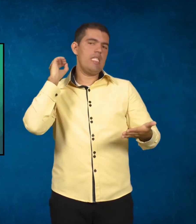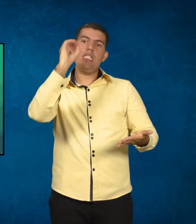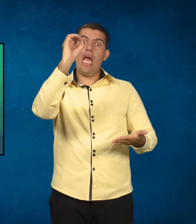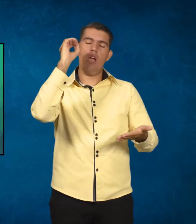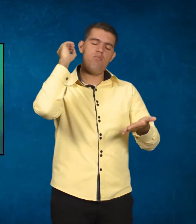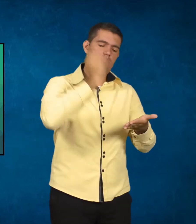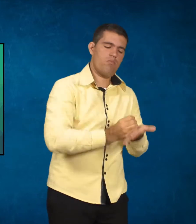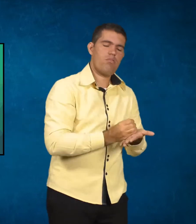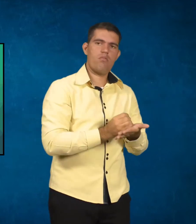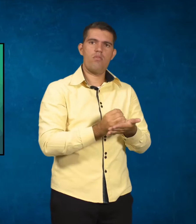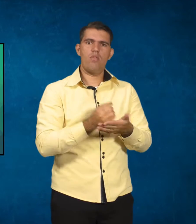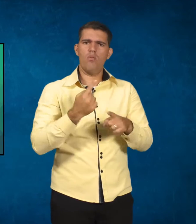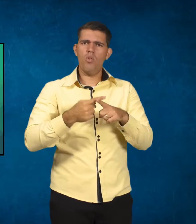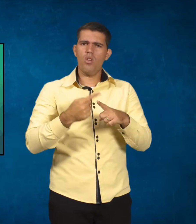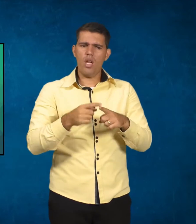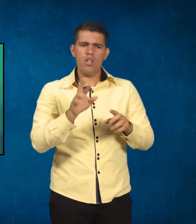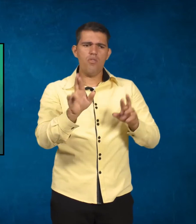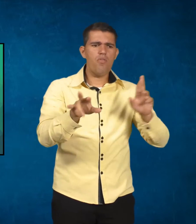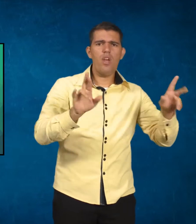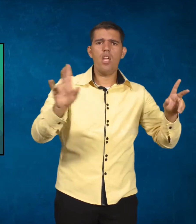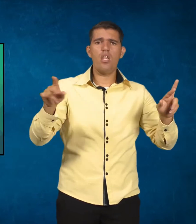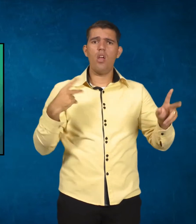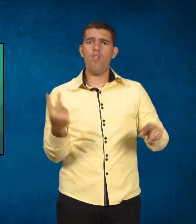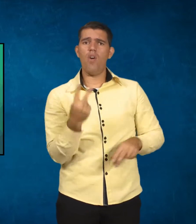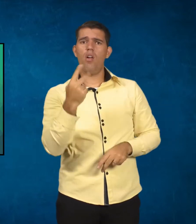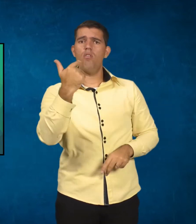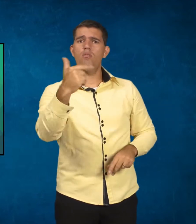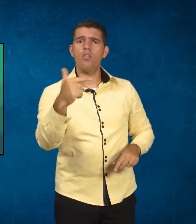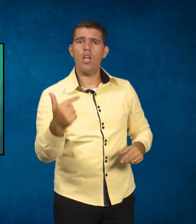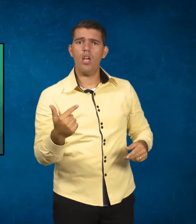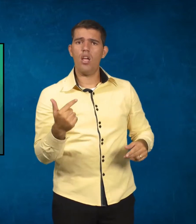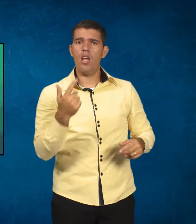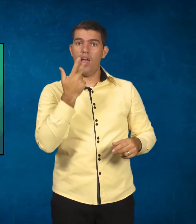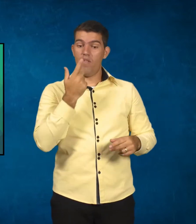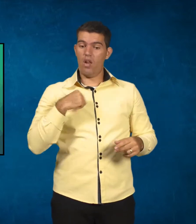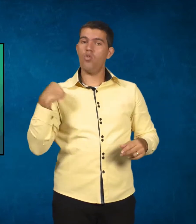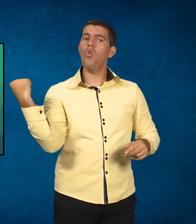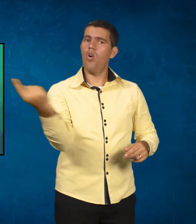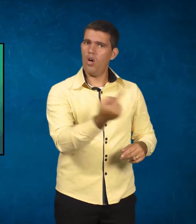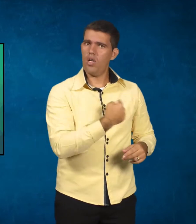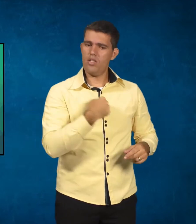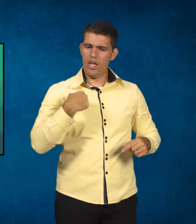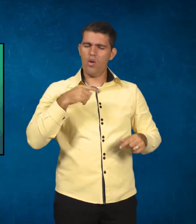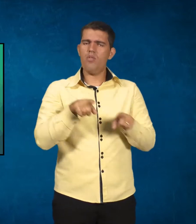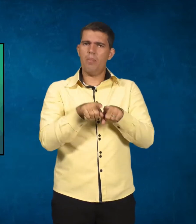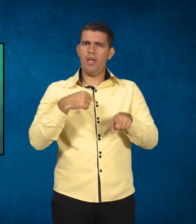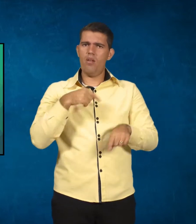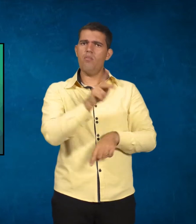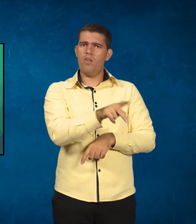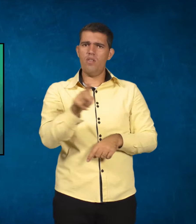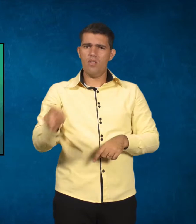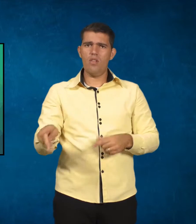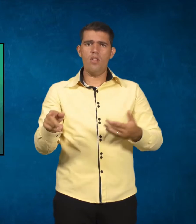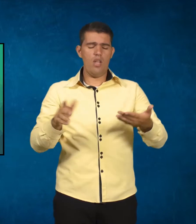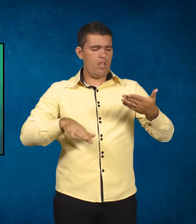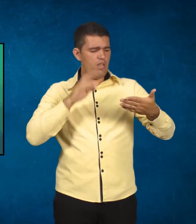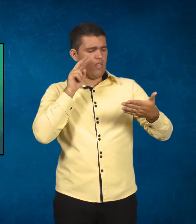às vezes você também não valoriza essas diferenças. Nossa, falando a gente, mas me incluindo como professora, há momentos em relação à